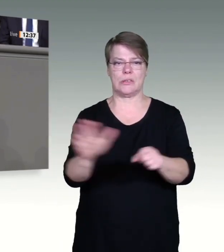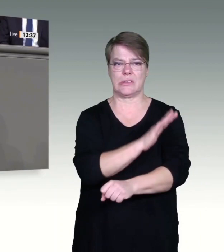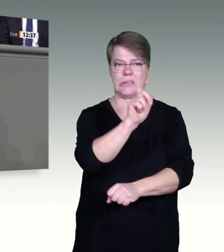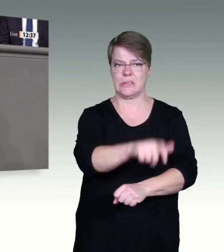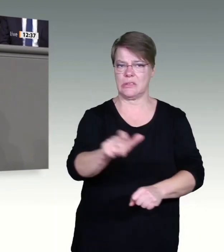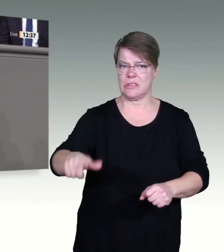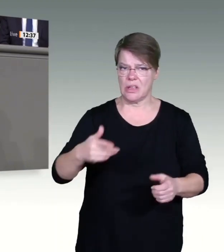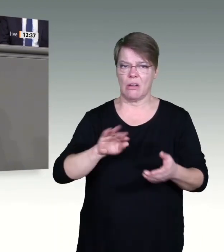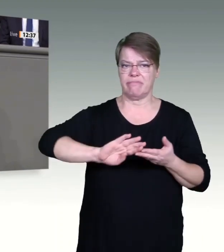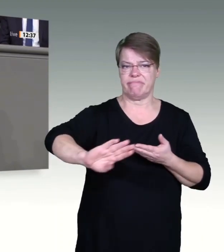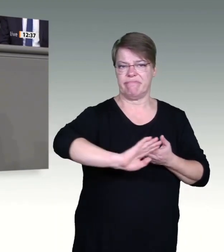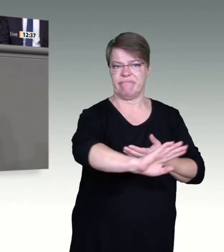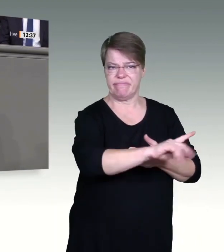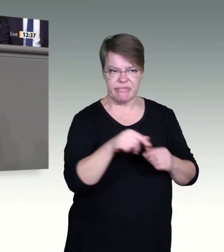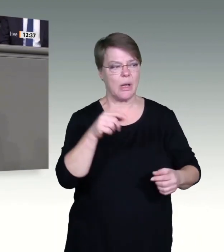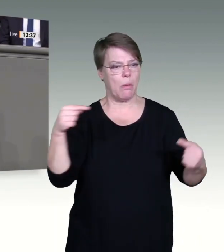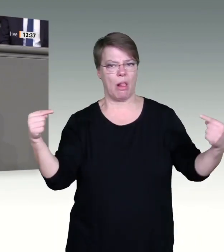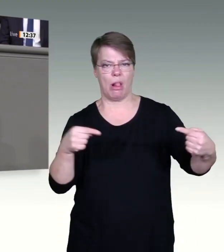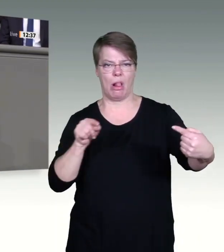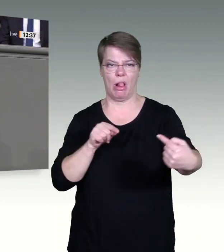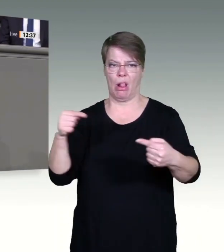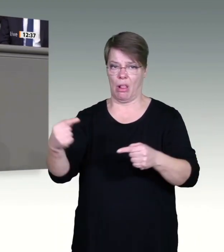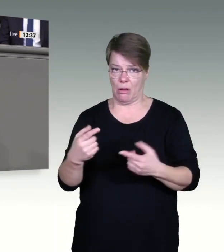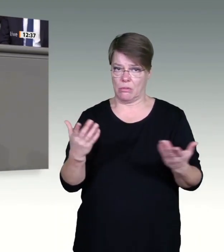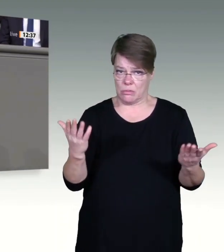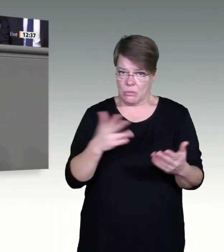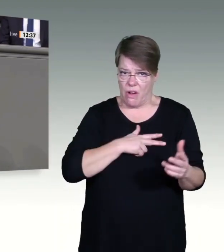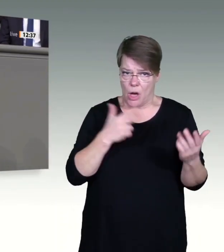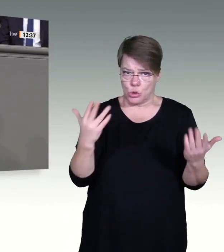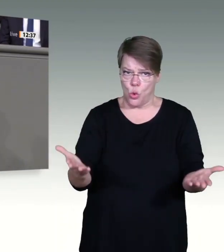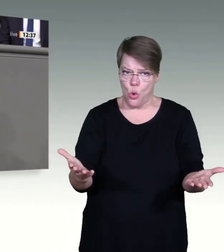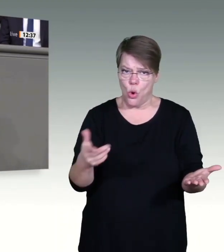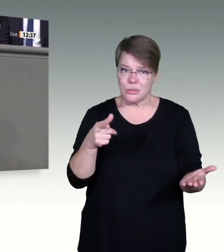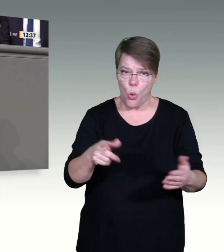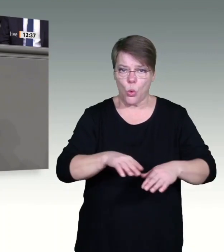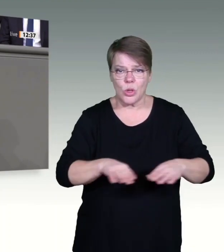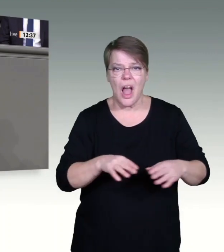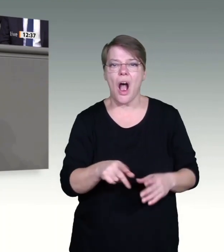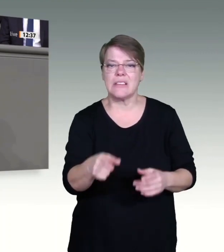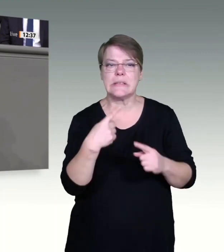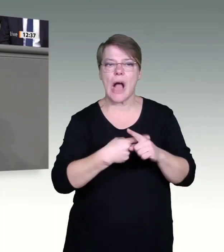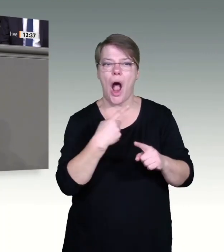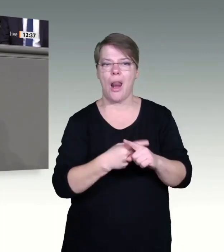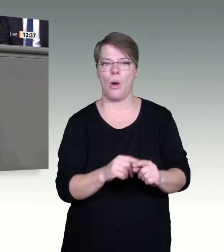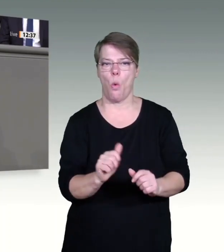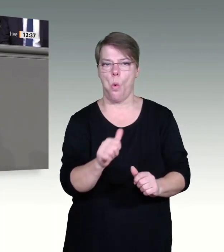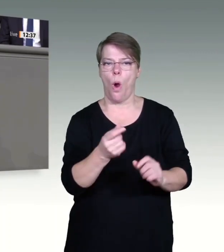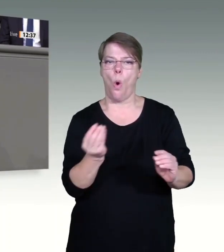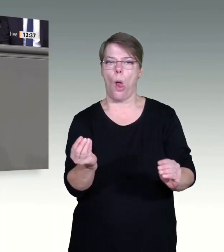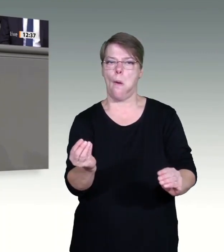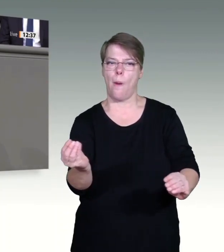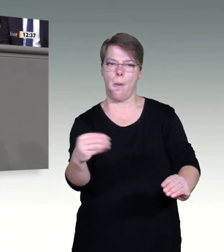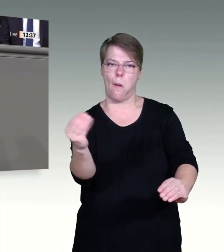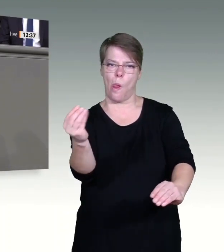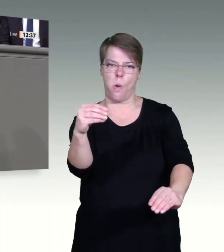versprochen haben. Um davon abzulenken, wollen Sie Bürger wie mich, die sich gegen diesen medizinischen